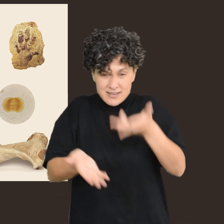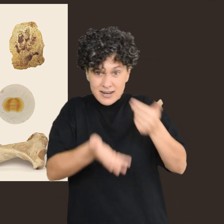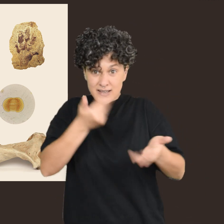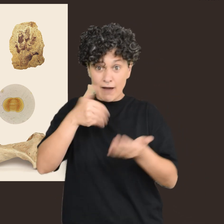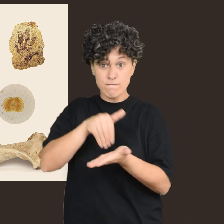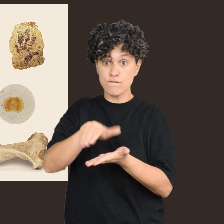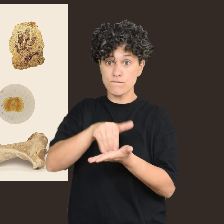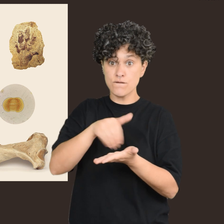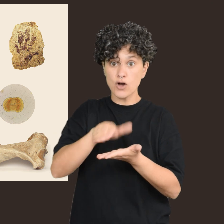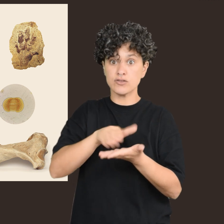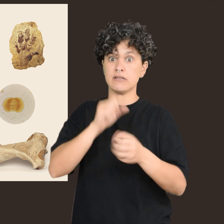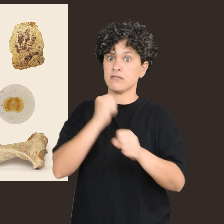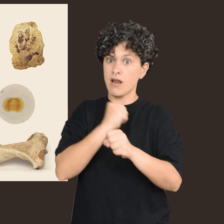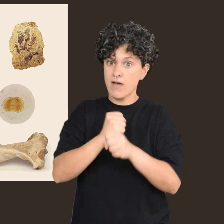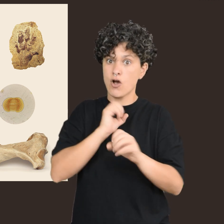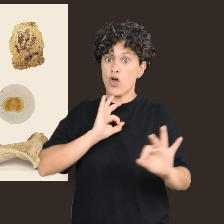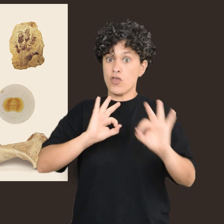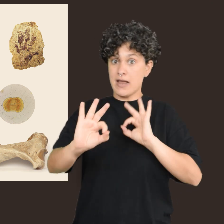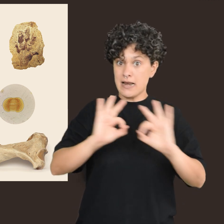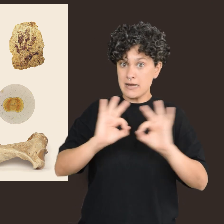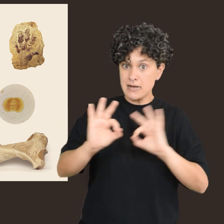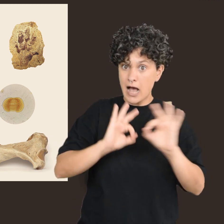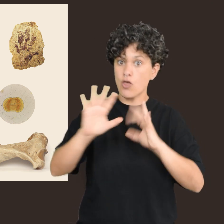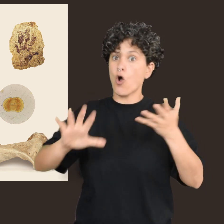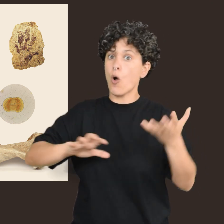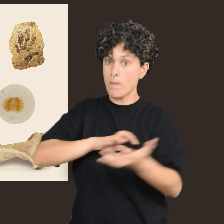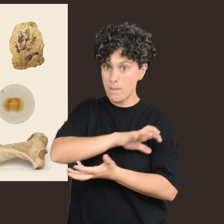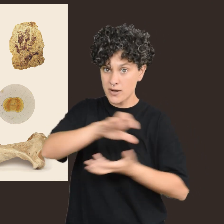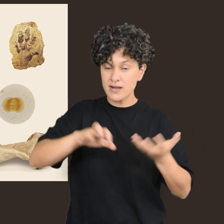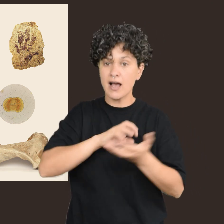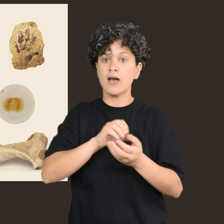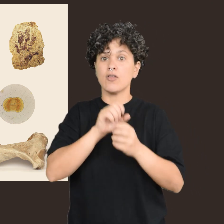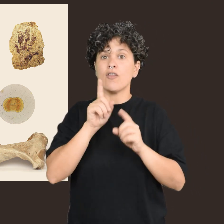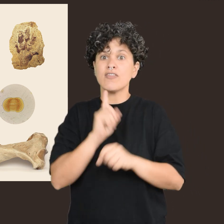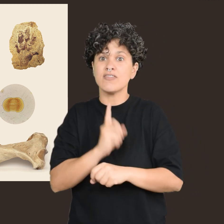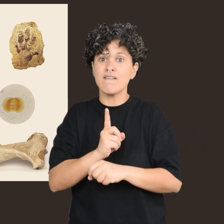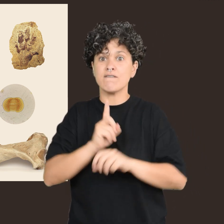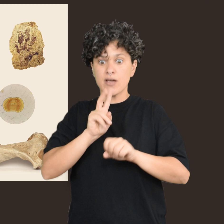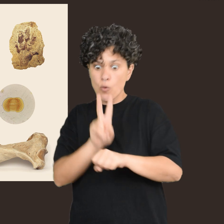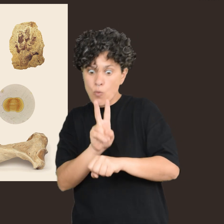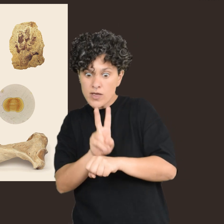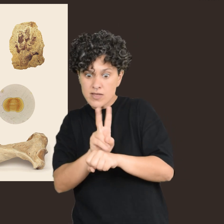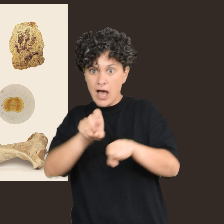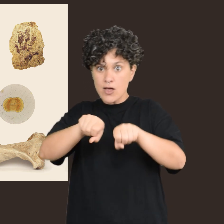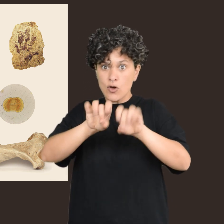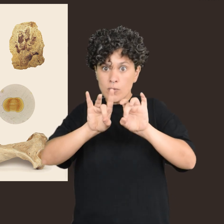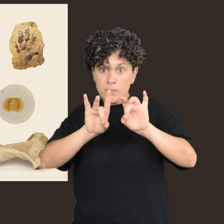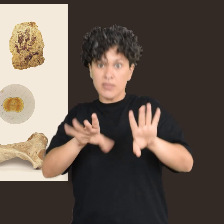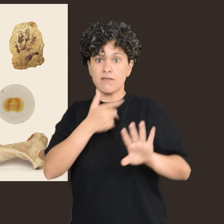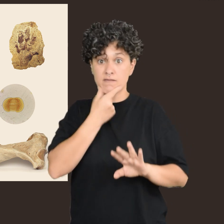ser una tarea complicada, pues son frágiles y pueden romperse. Antes de sacar un fósil de donde